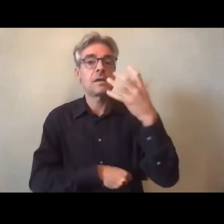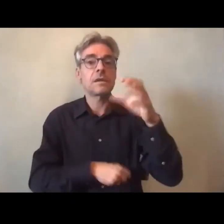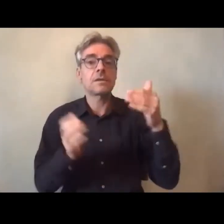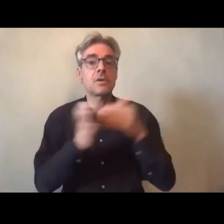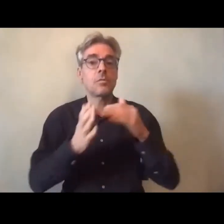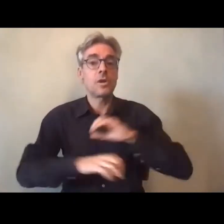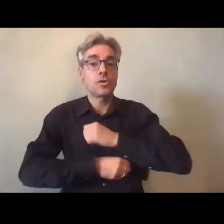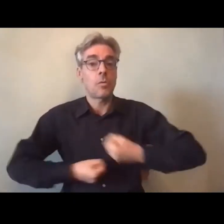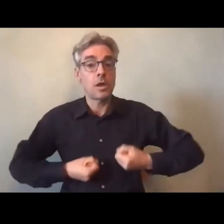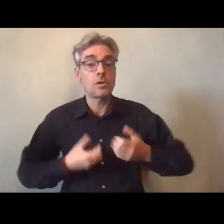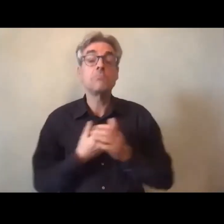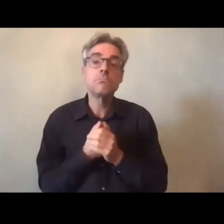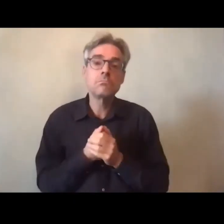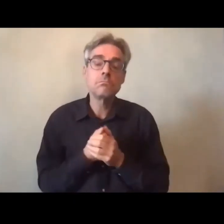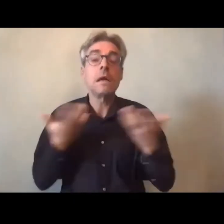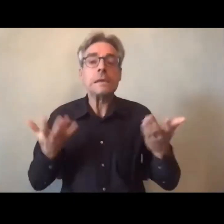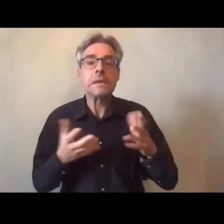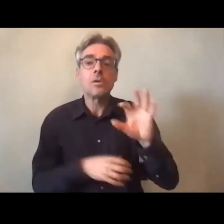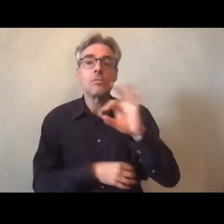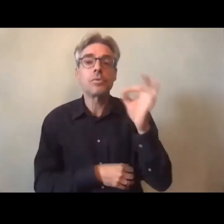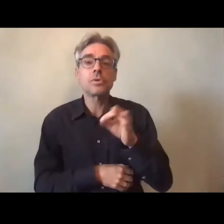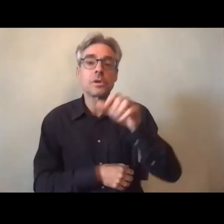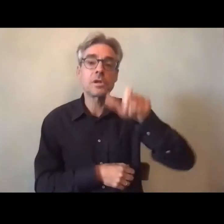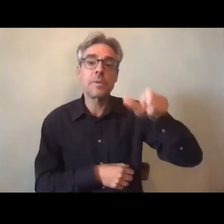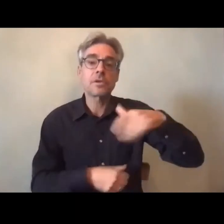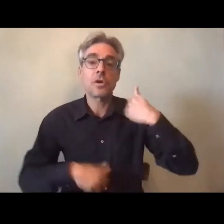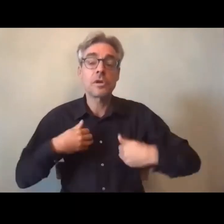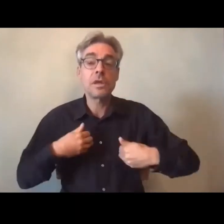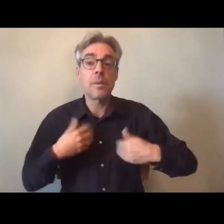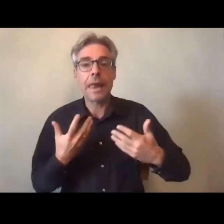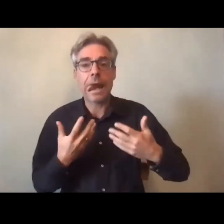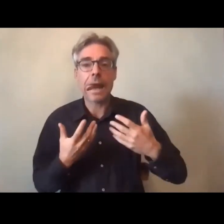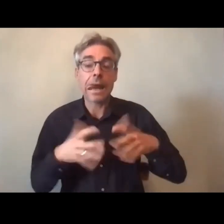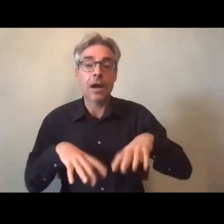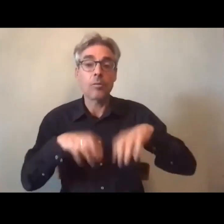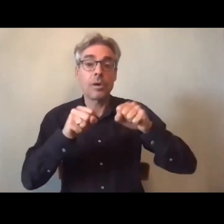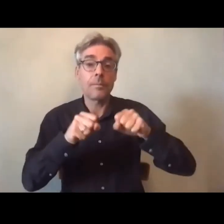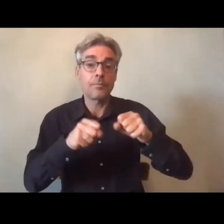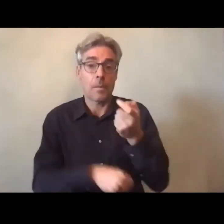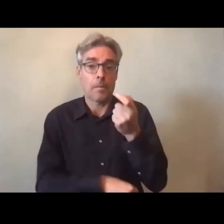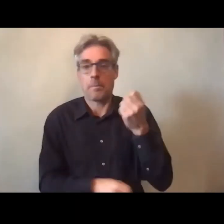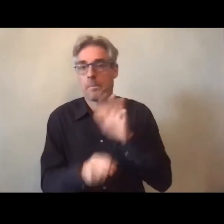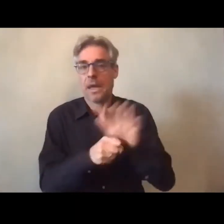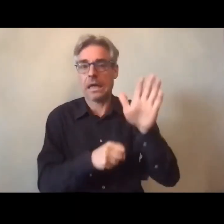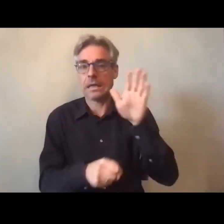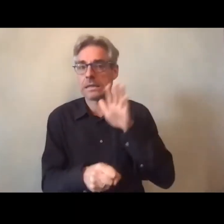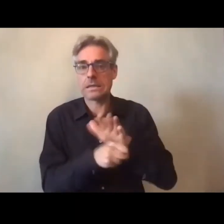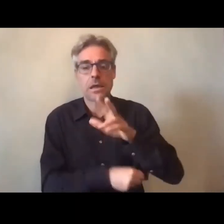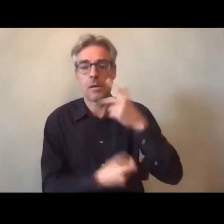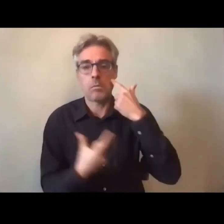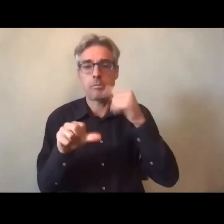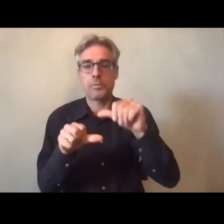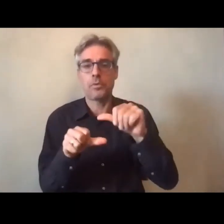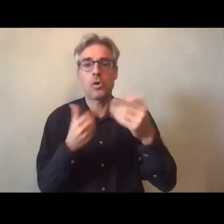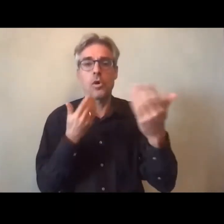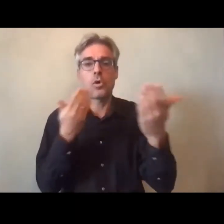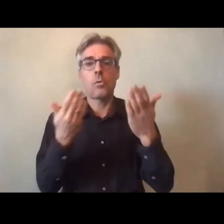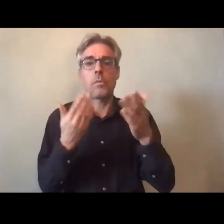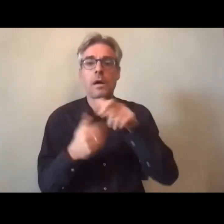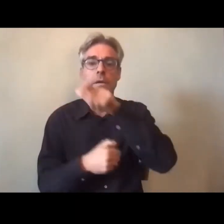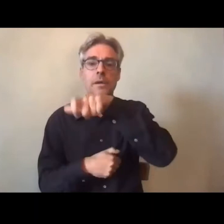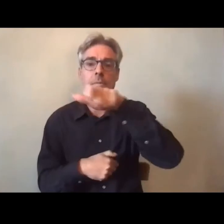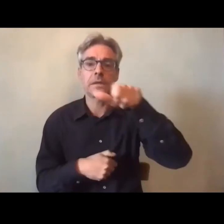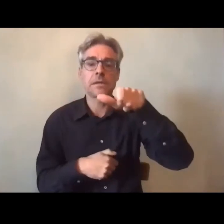d'emploi on sait que le taux d'emploi des personnes handicapées est relativement insuffisant au regard du nombre de personnes